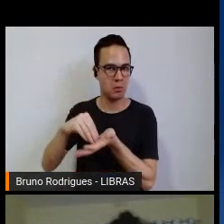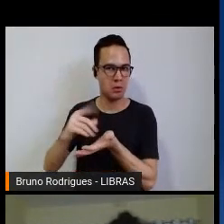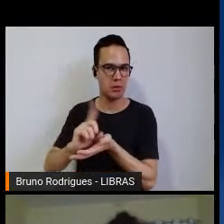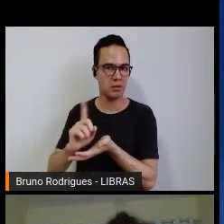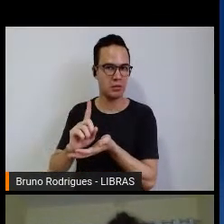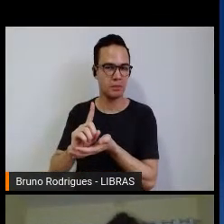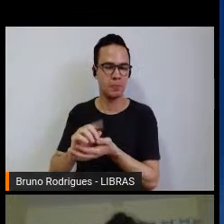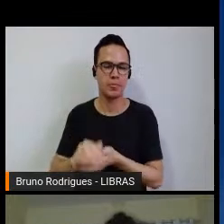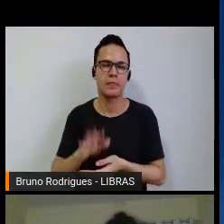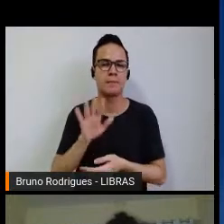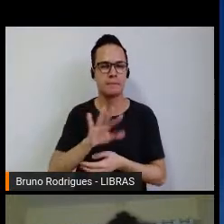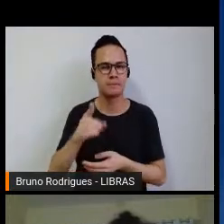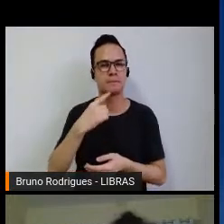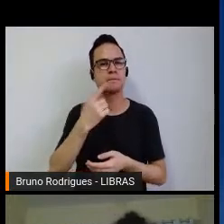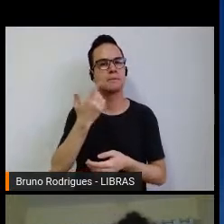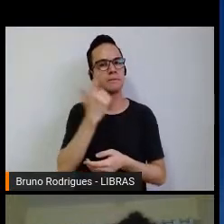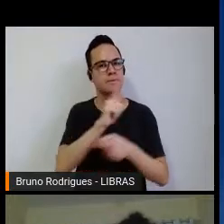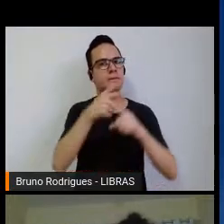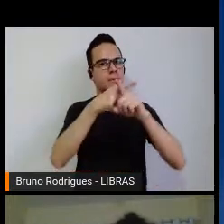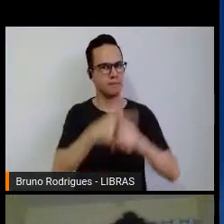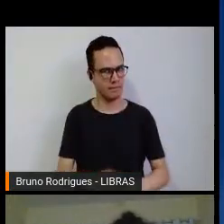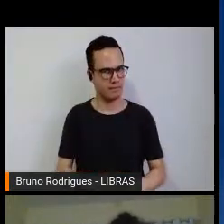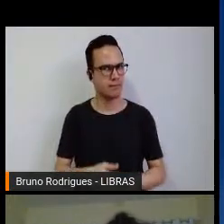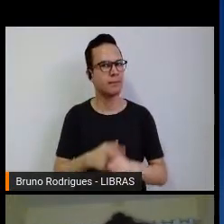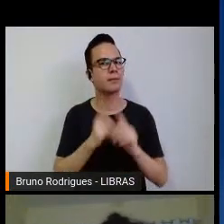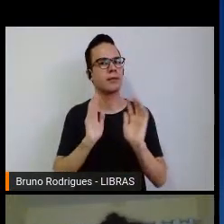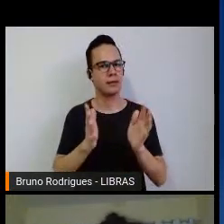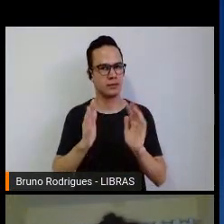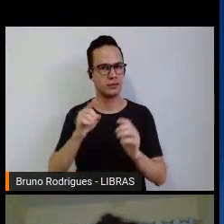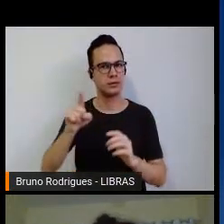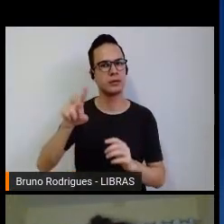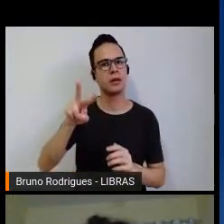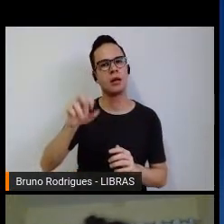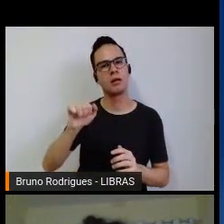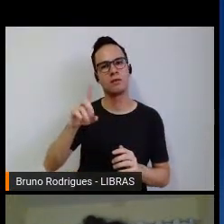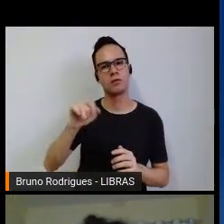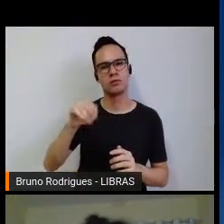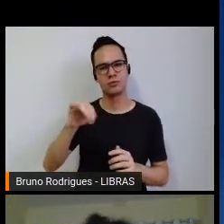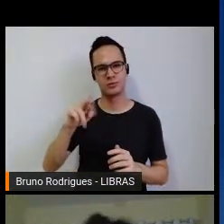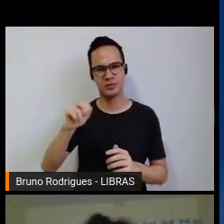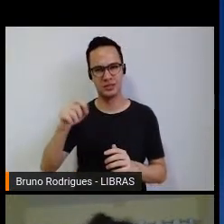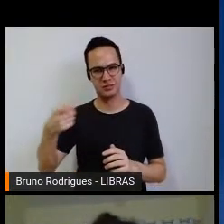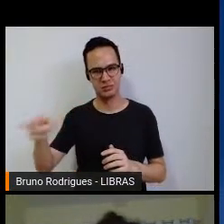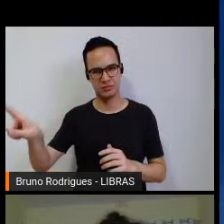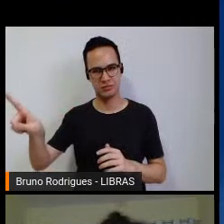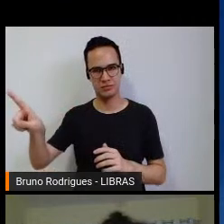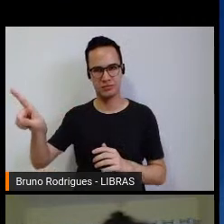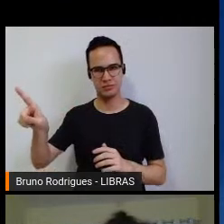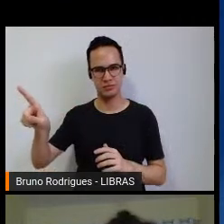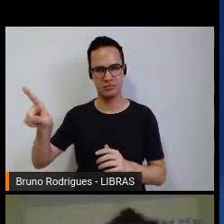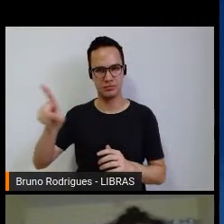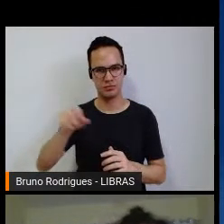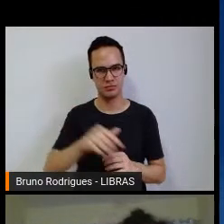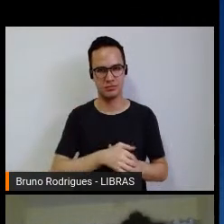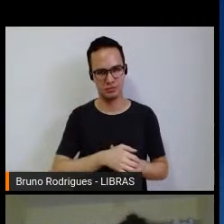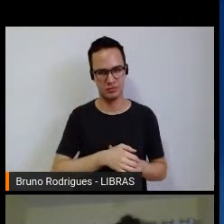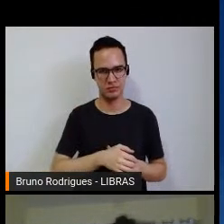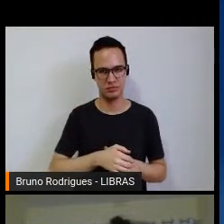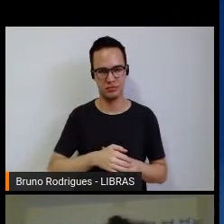mas elas chegaram a disputar campeonato no Valdomirão, que é o ginásio, aliás, é o